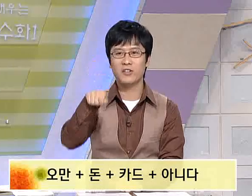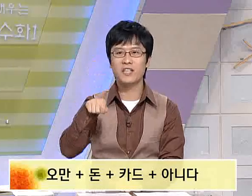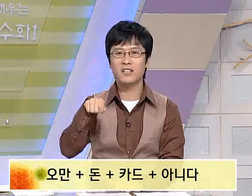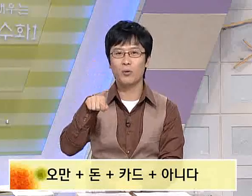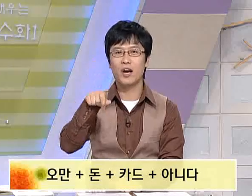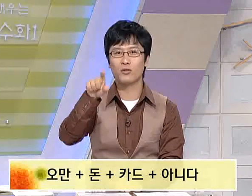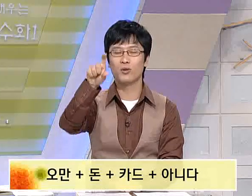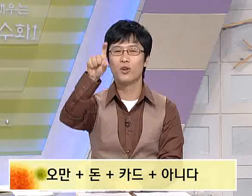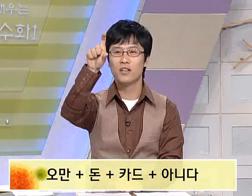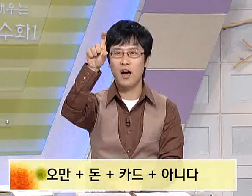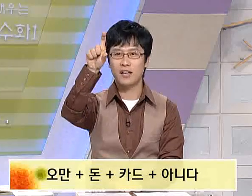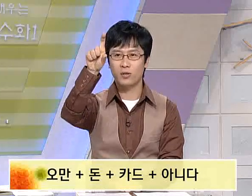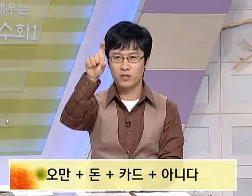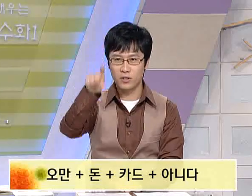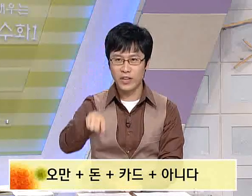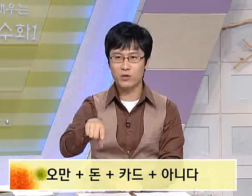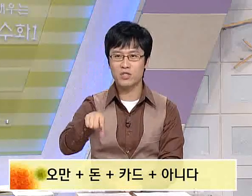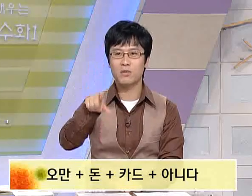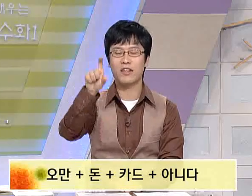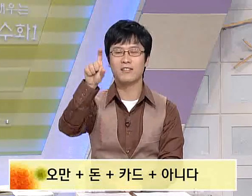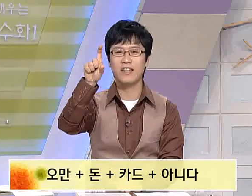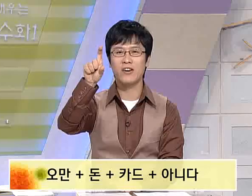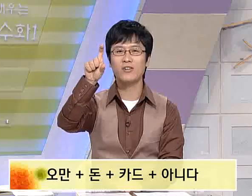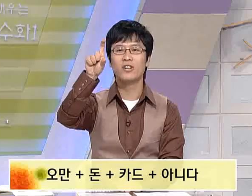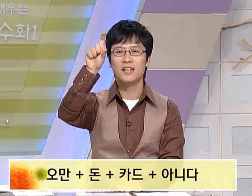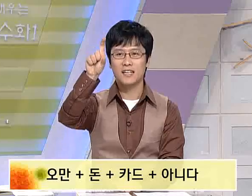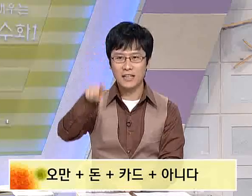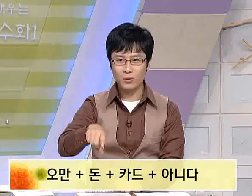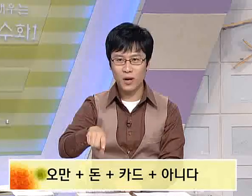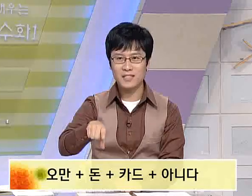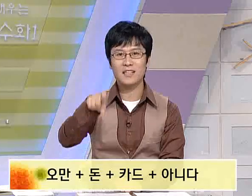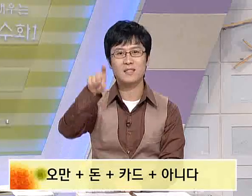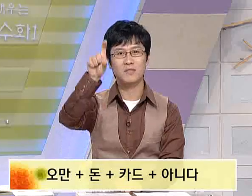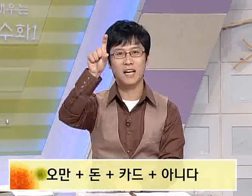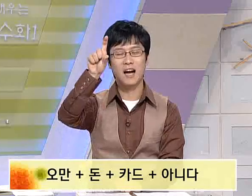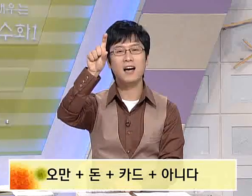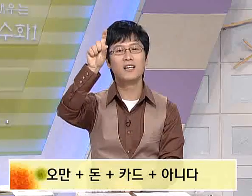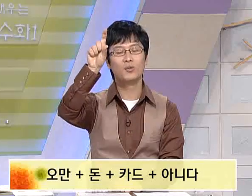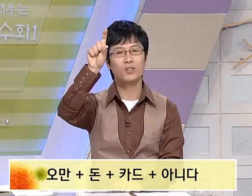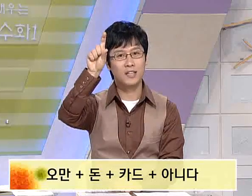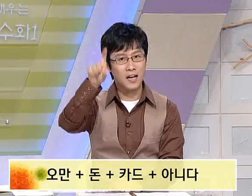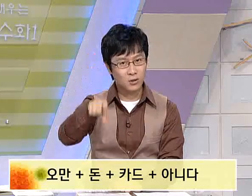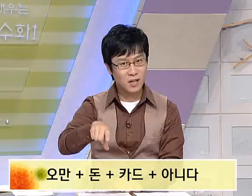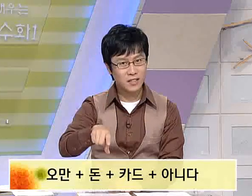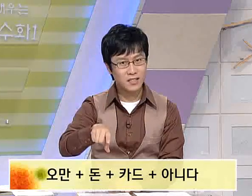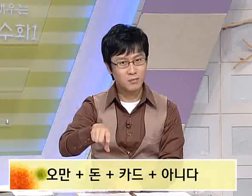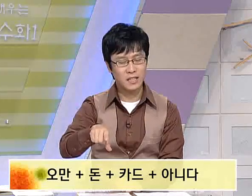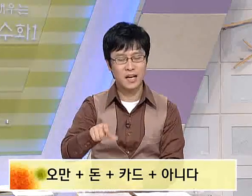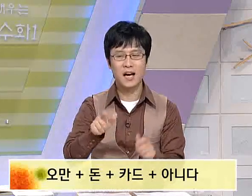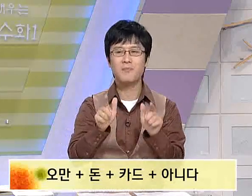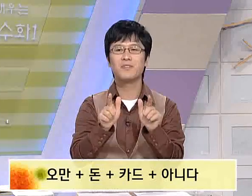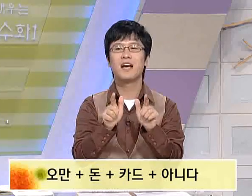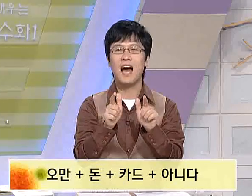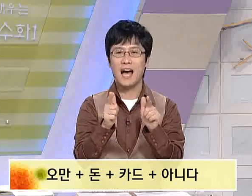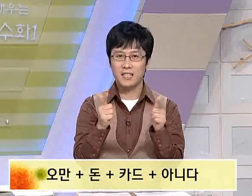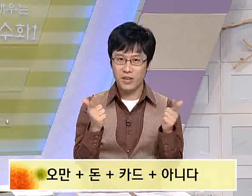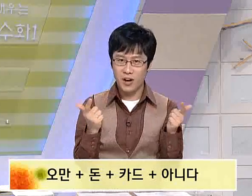결제하는 모양으로 아래로 긁어내려주시면 되는데요. 카드로 하시겠습니까? 돈은 카드로 하시겠습니까? 아니면